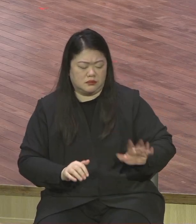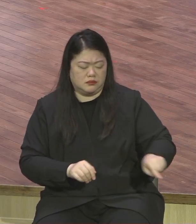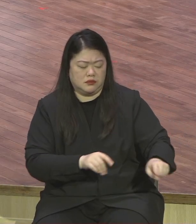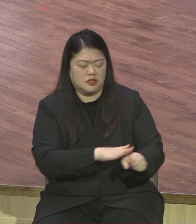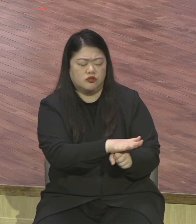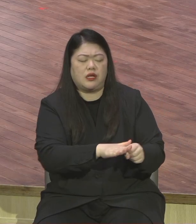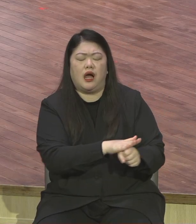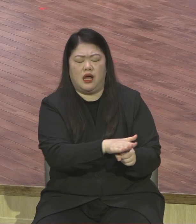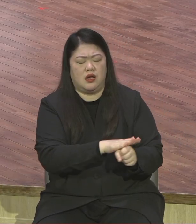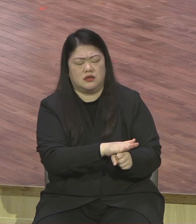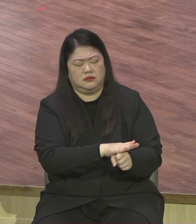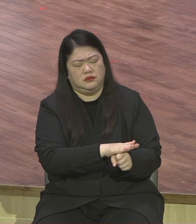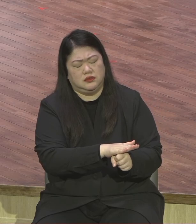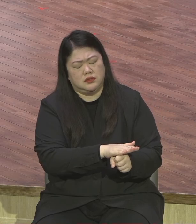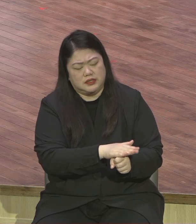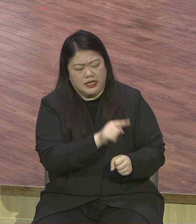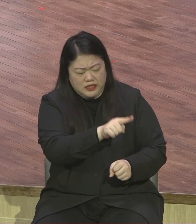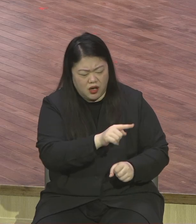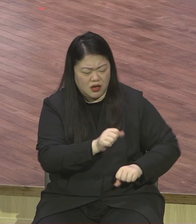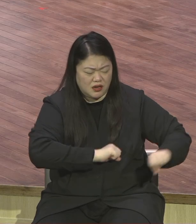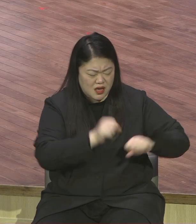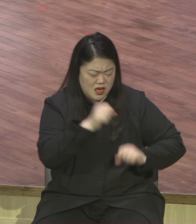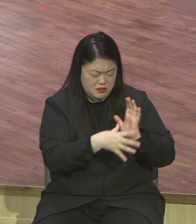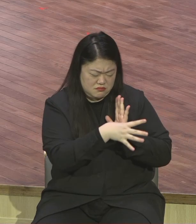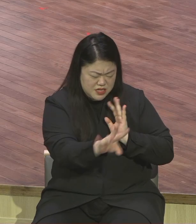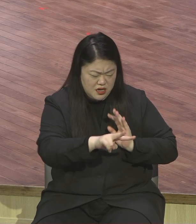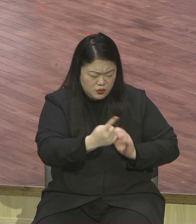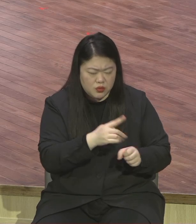이미 우리 나와 상관이 없어요 상관없이